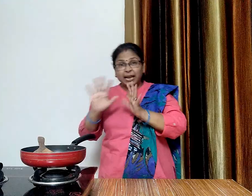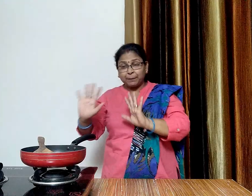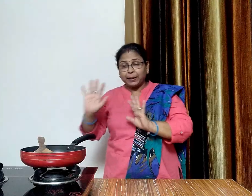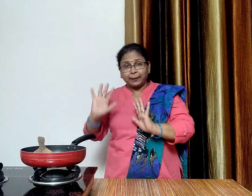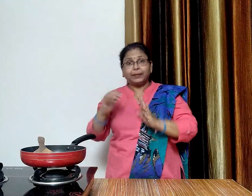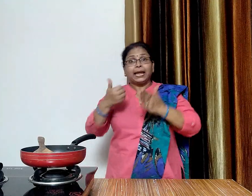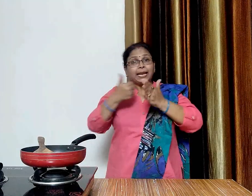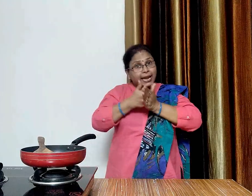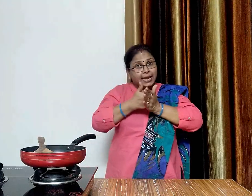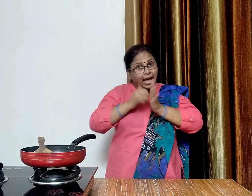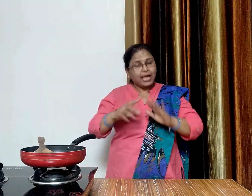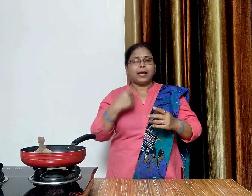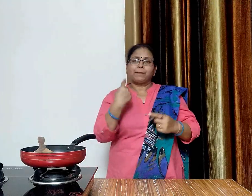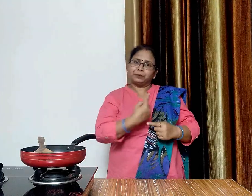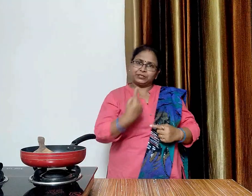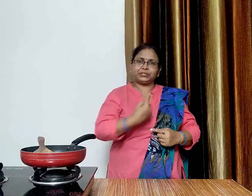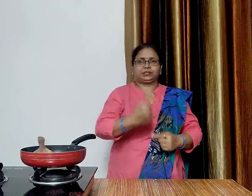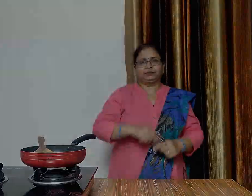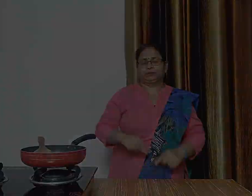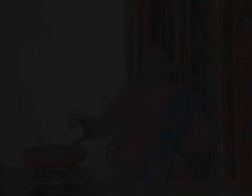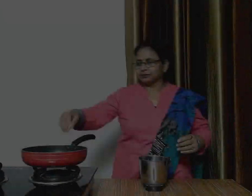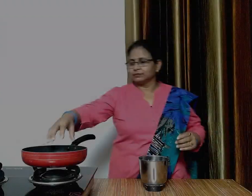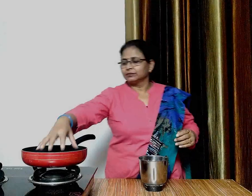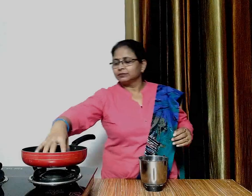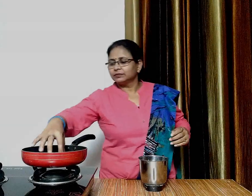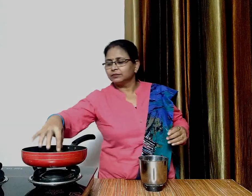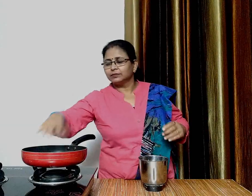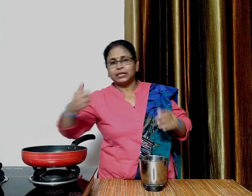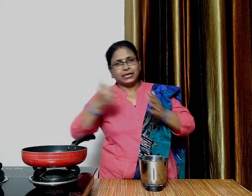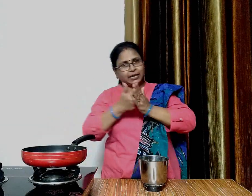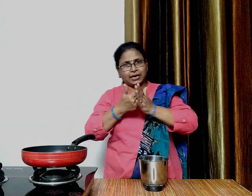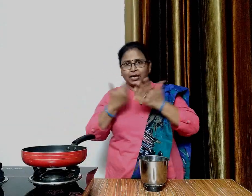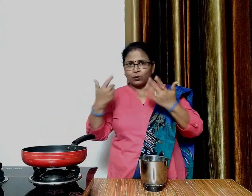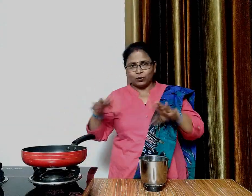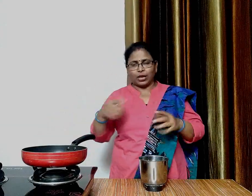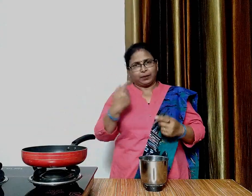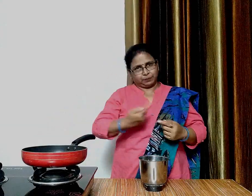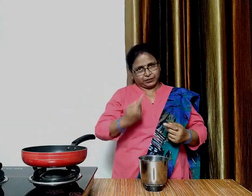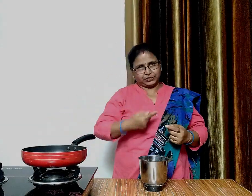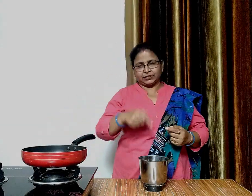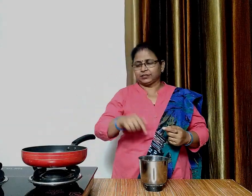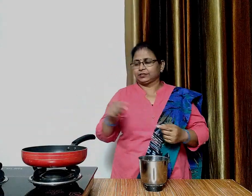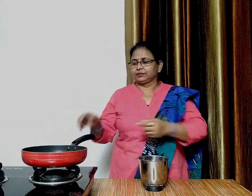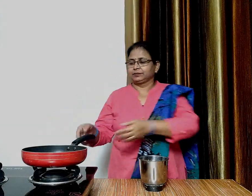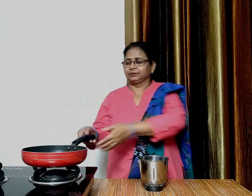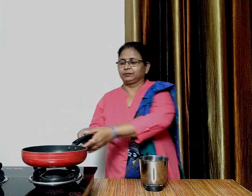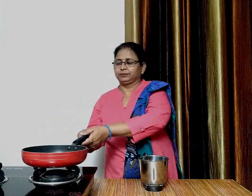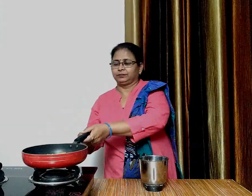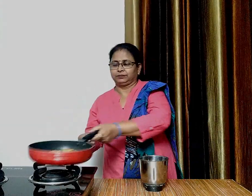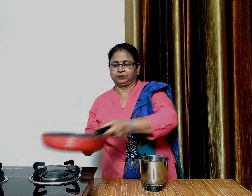अब इससे हम ठंडा होने के लिए रख देंगे यह अल्मुछ चंडा हो चुका है, अब इससे मिक्सिजार में डाल देंगे